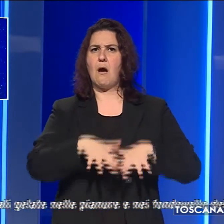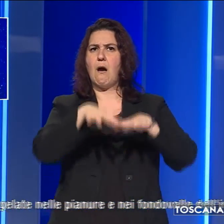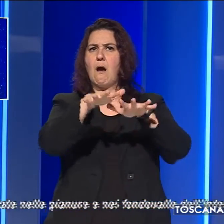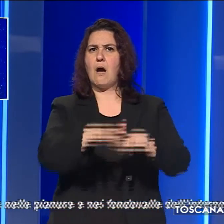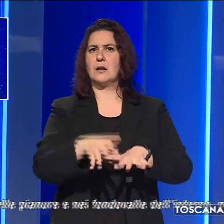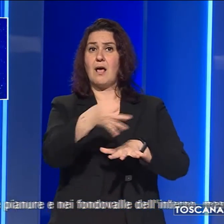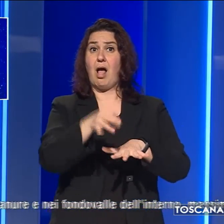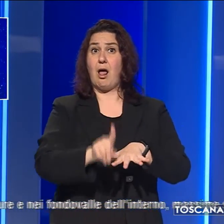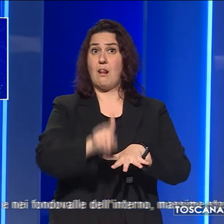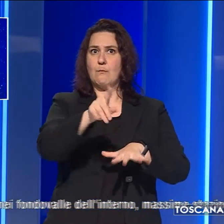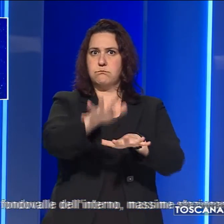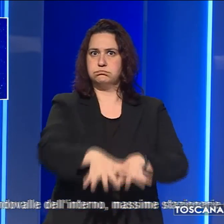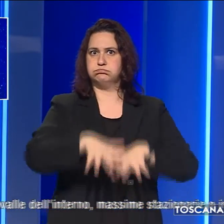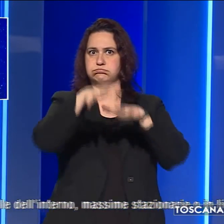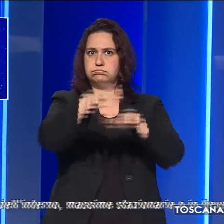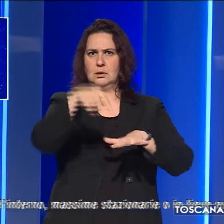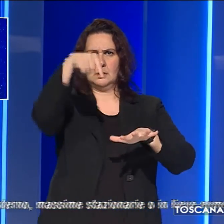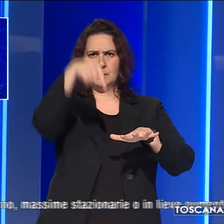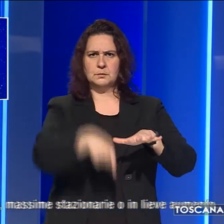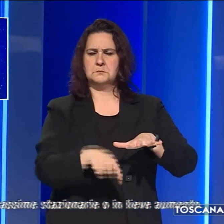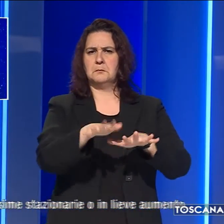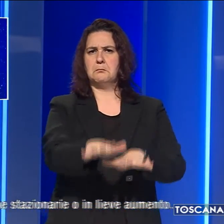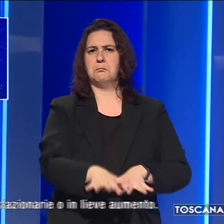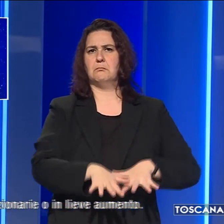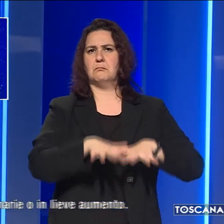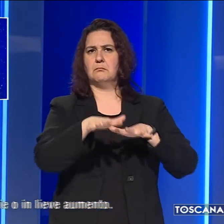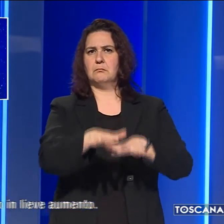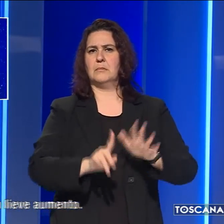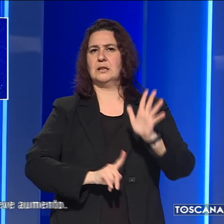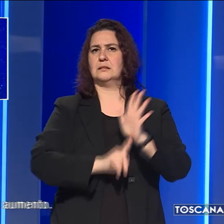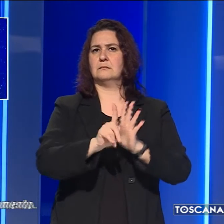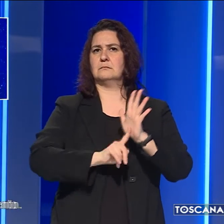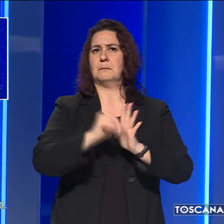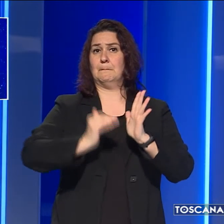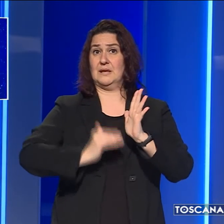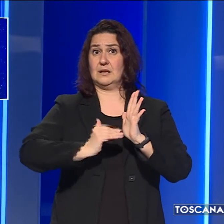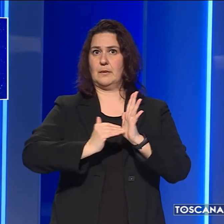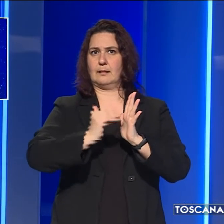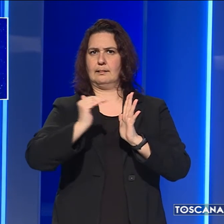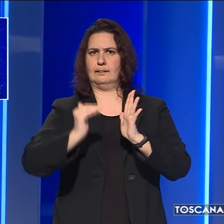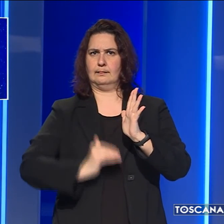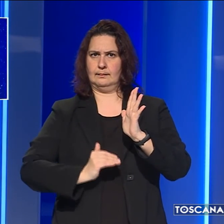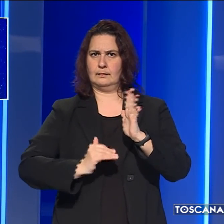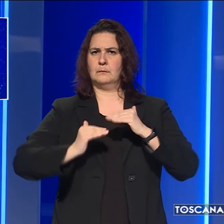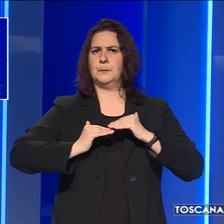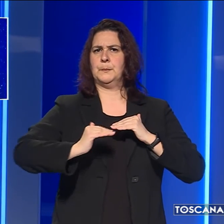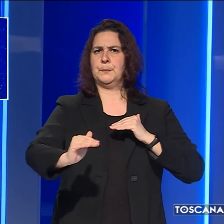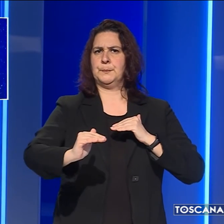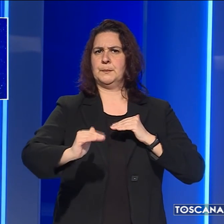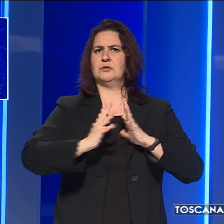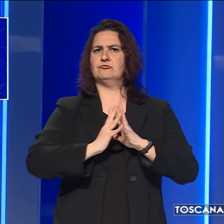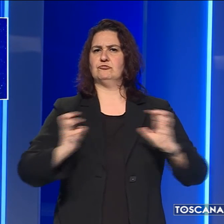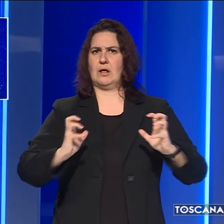a nord dell'Elba, poco mossi a sud. Temperature minime in lieve calo con locali gelate nelle